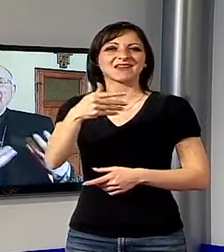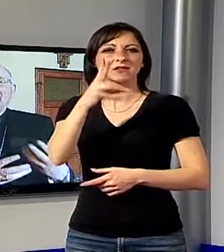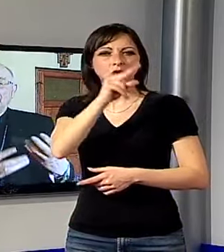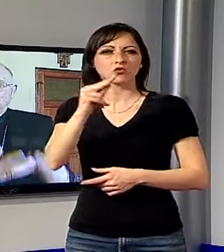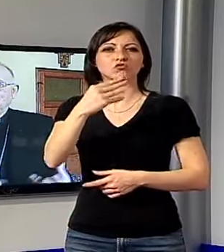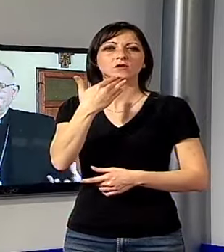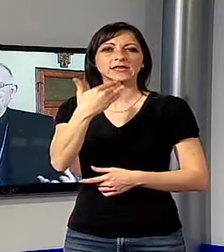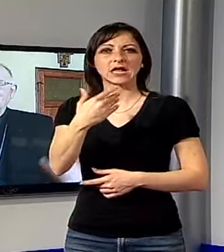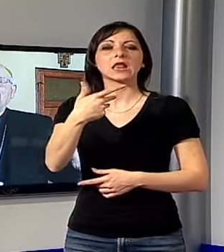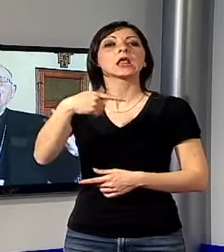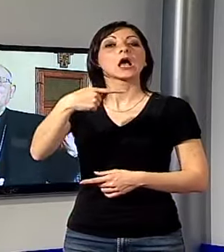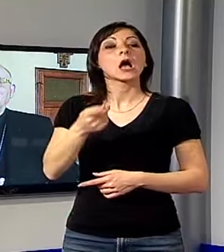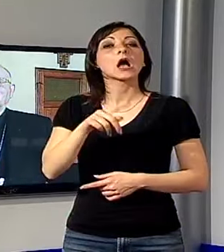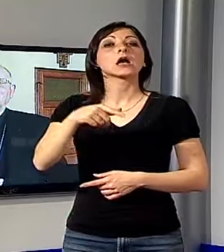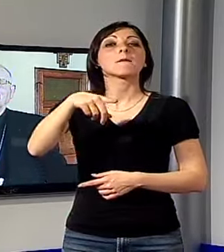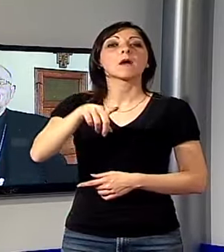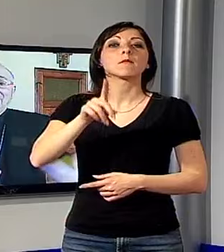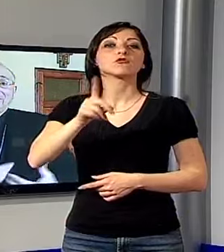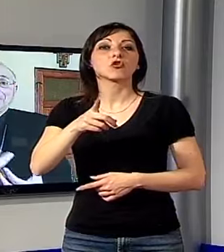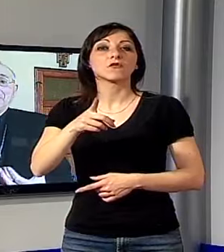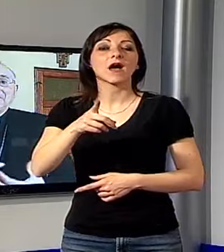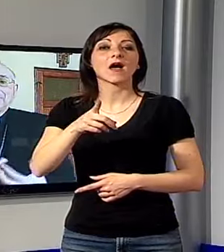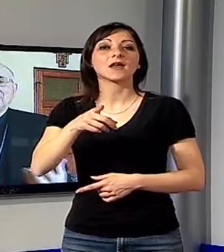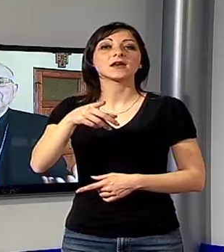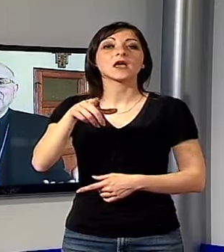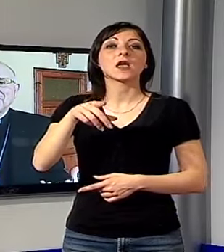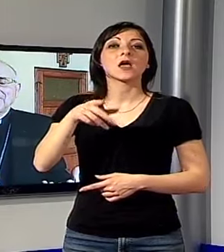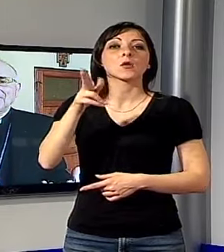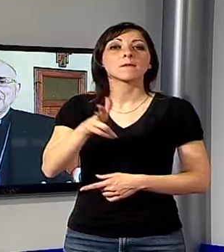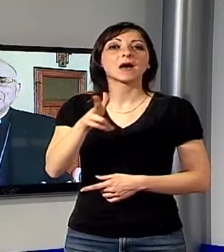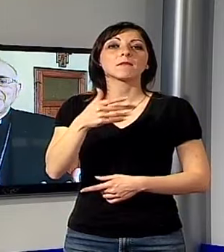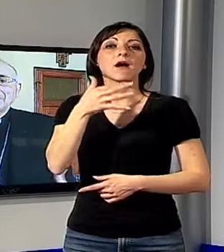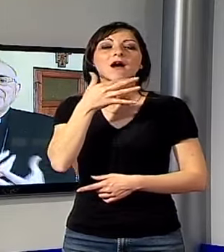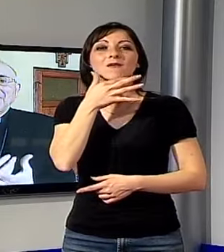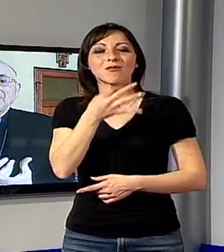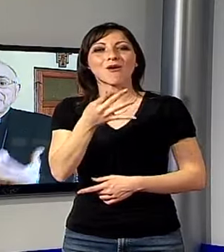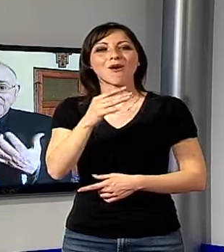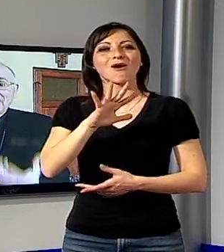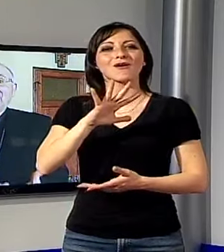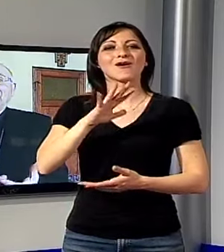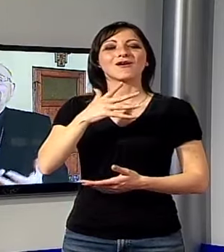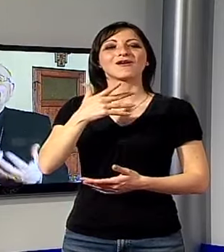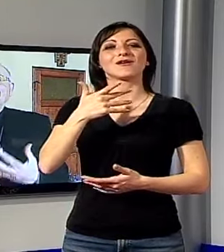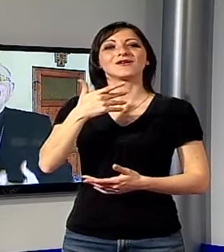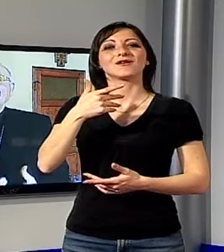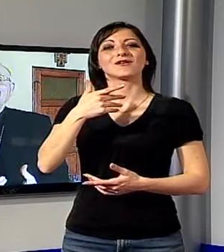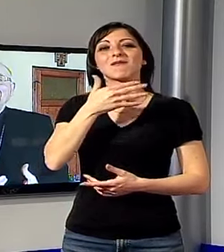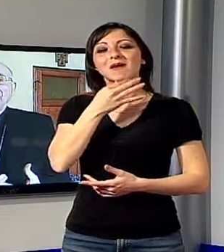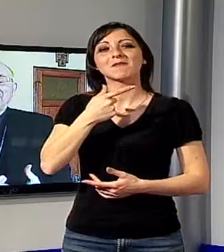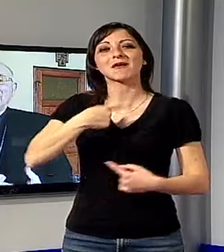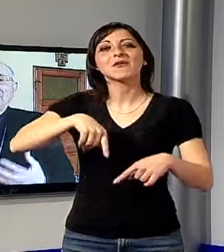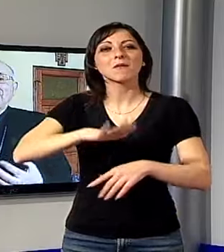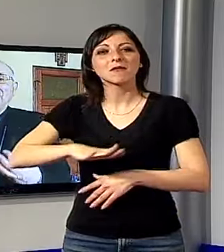Giovanni, proprio oggi il Papa Buono, è stato il Papa della nostra adolescenza. Pensiamo insieme a lui a